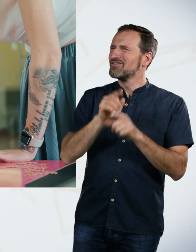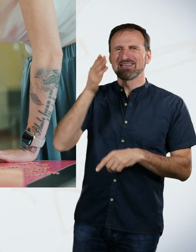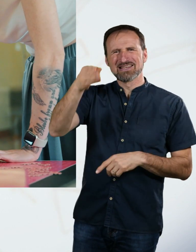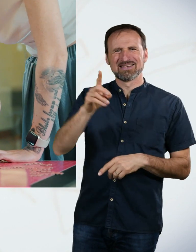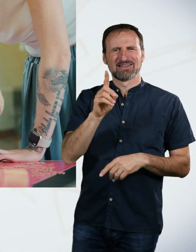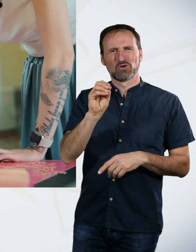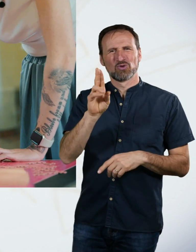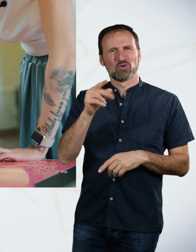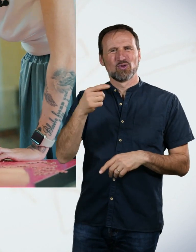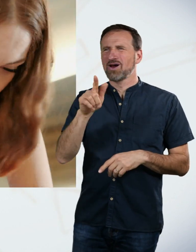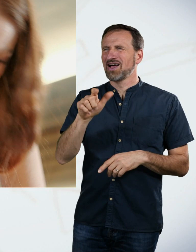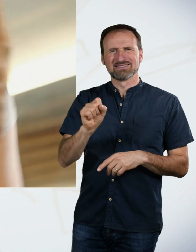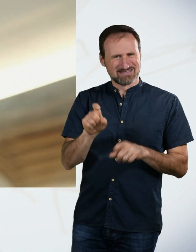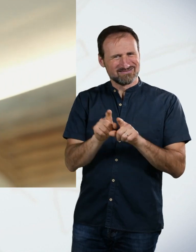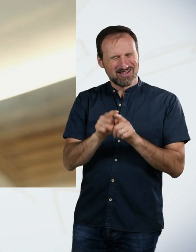eins nur wegen der Form. Ich habe wieder eins.